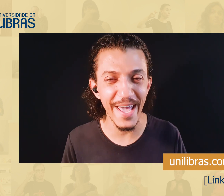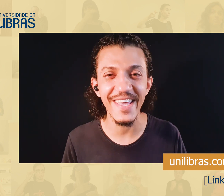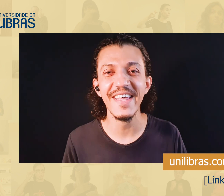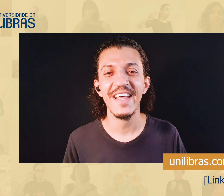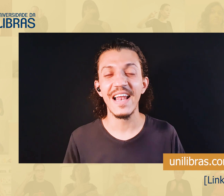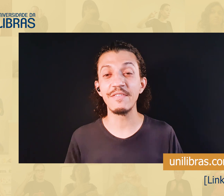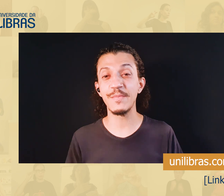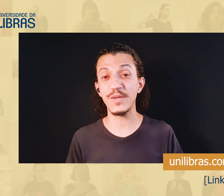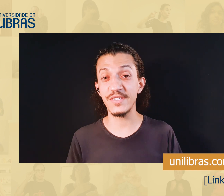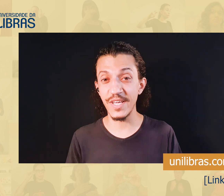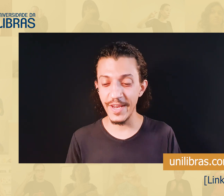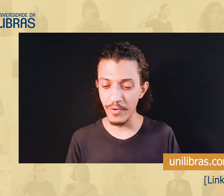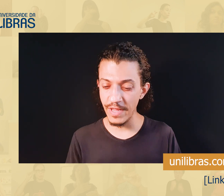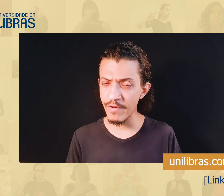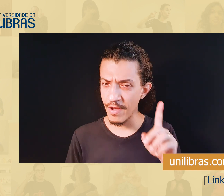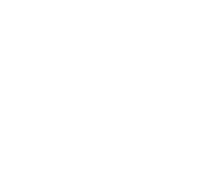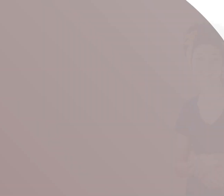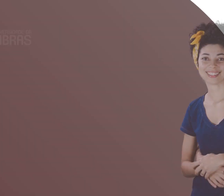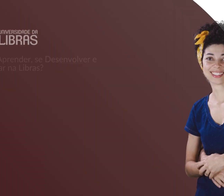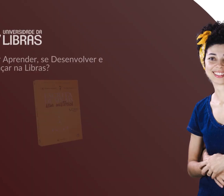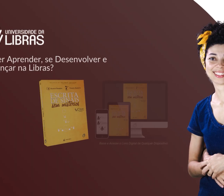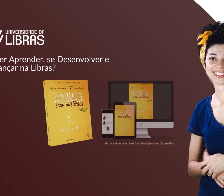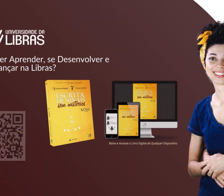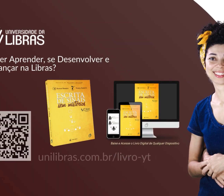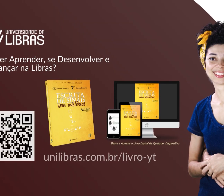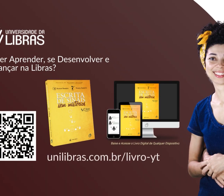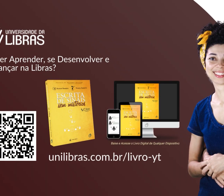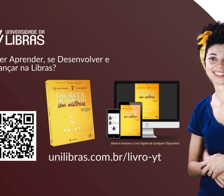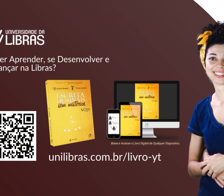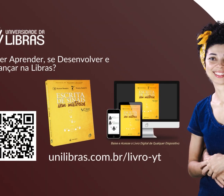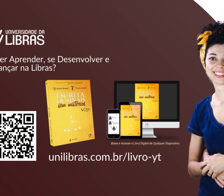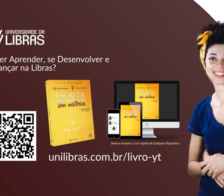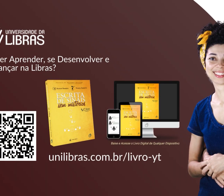.br, você pode adquirir o livro. E e